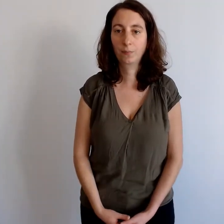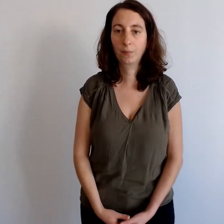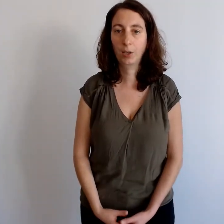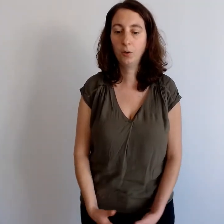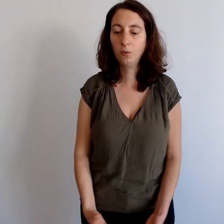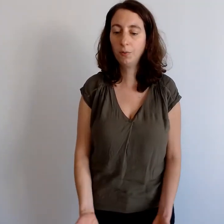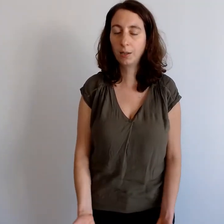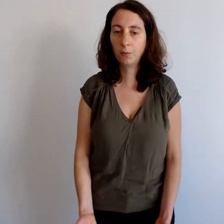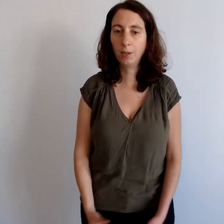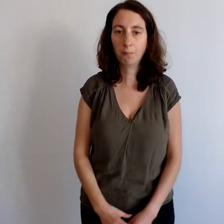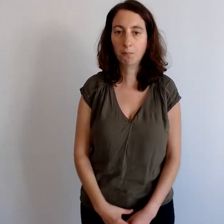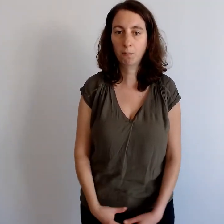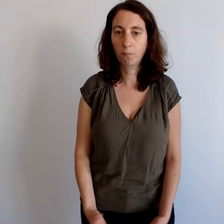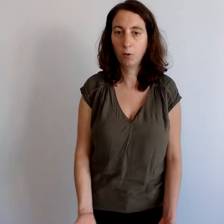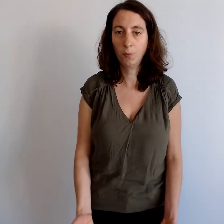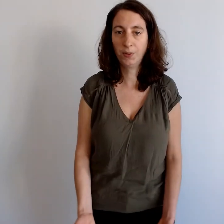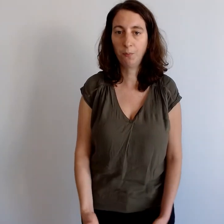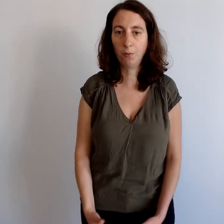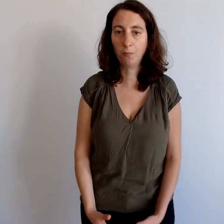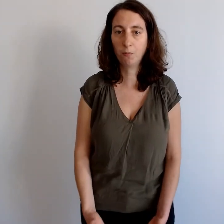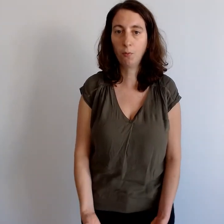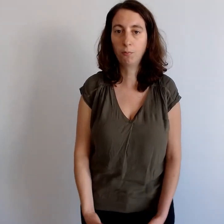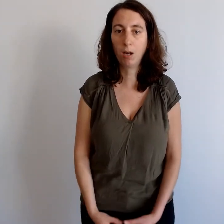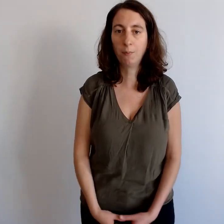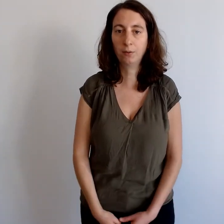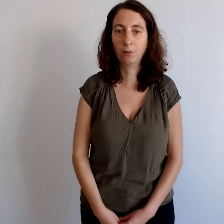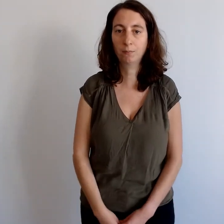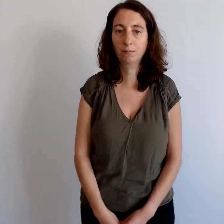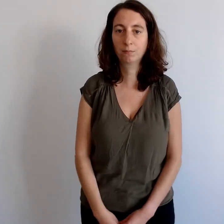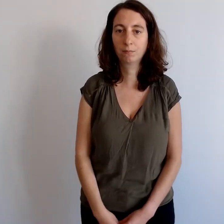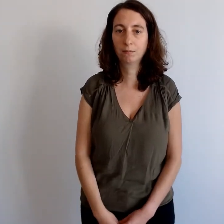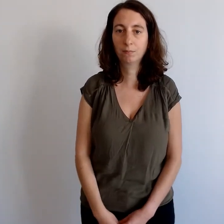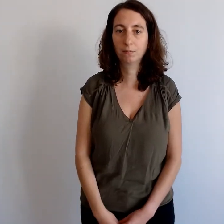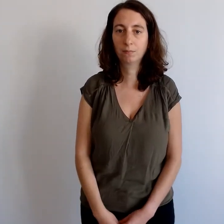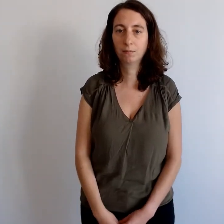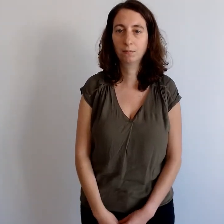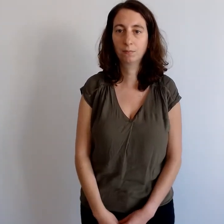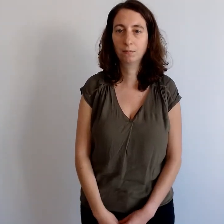Juste vous accueillez. Comment c'est mieux pour vous là maintenant ?